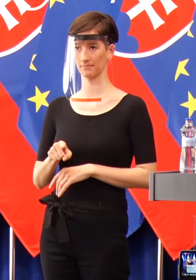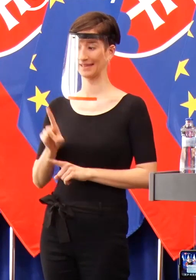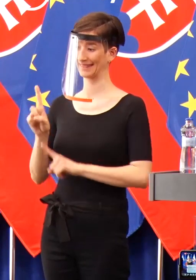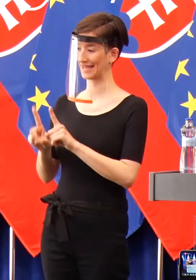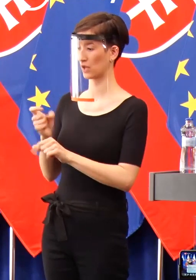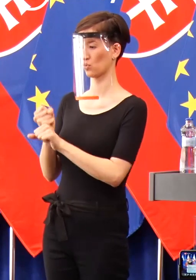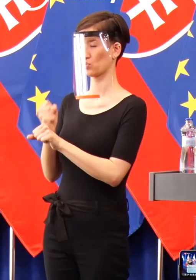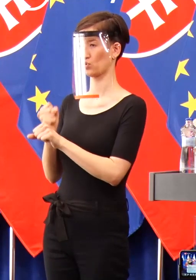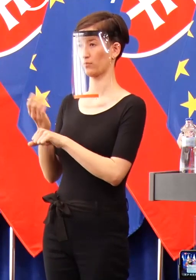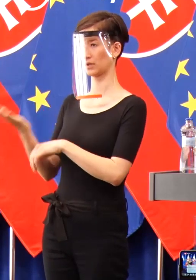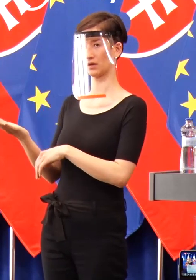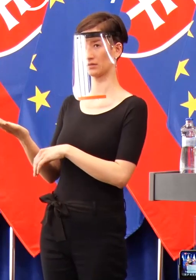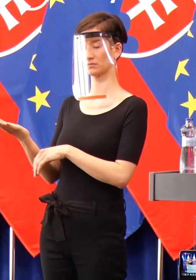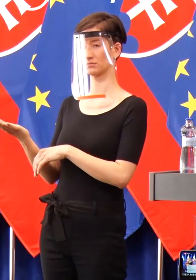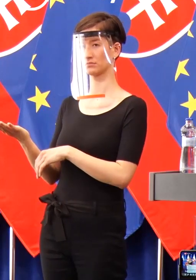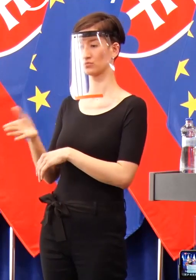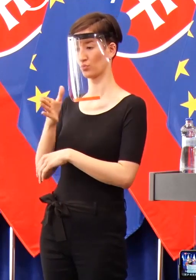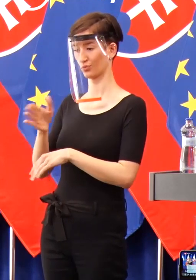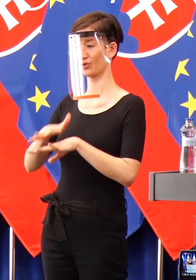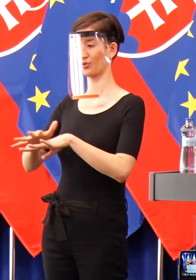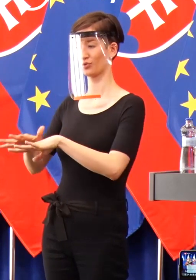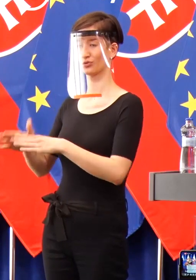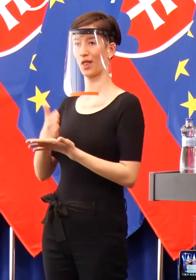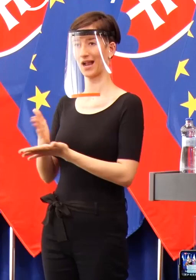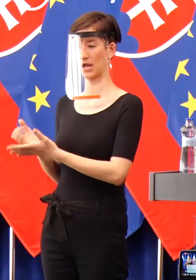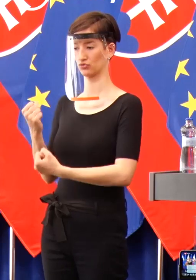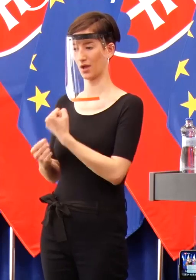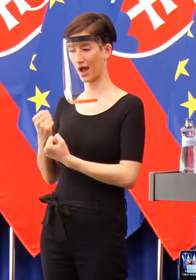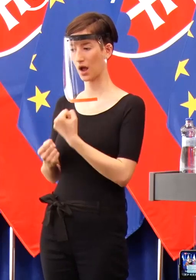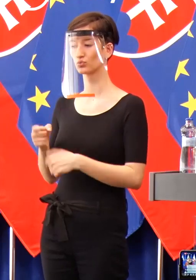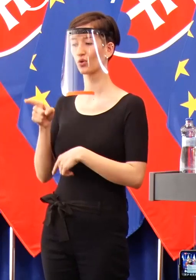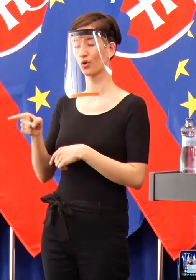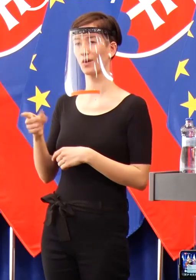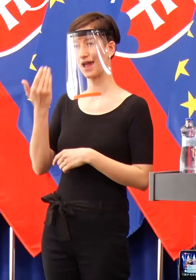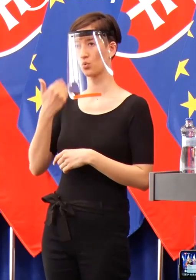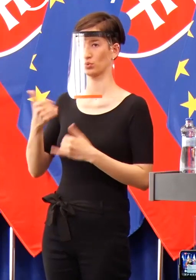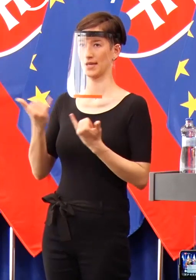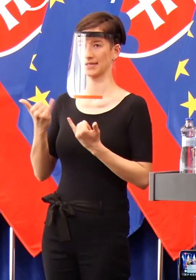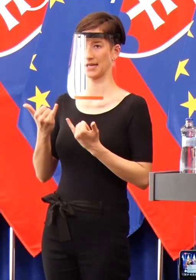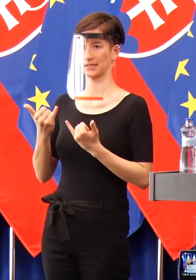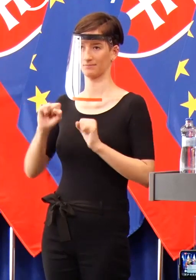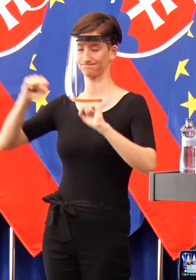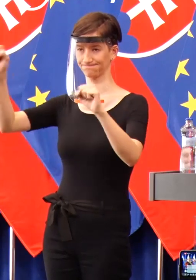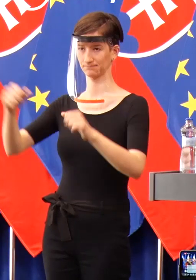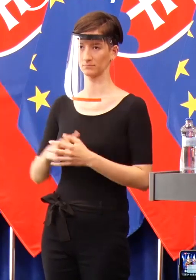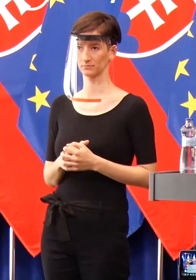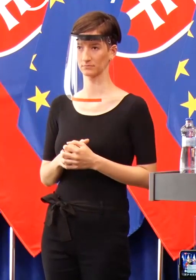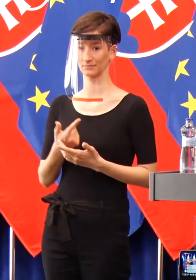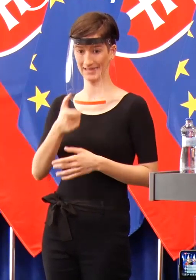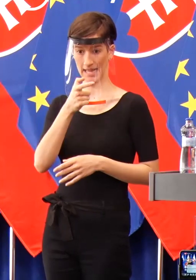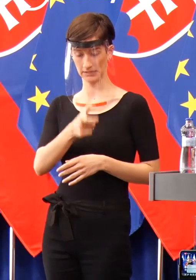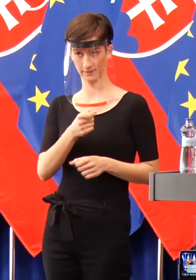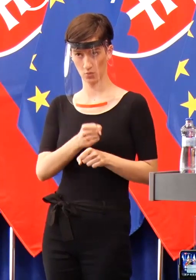niekto si ich tam vyrobil a druhým spôsobil problém. A preto poslednýkrát hovorím, buď náschvál, a vtedy je to sabotáž, alebo